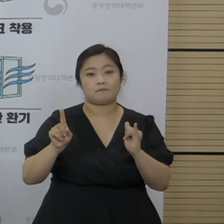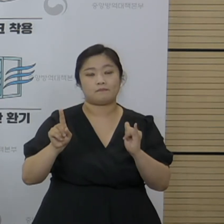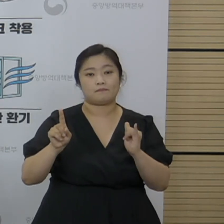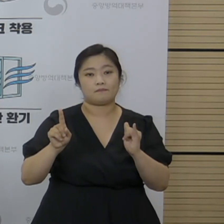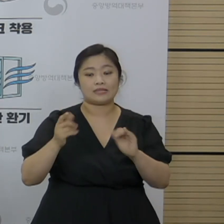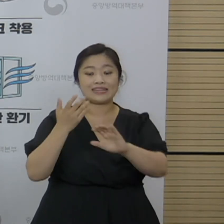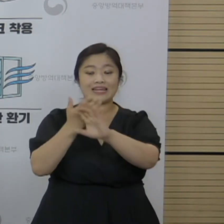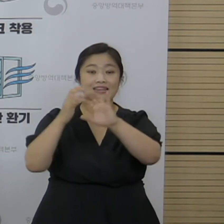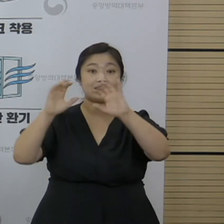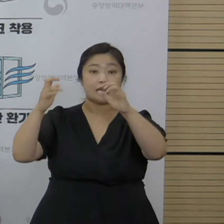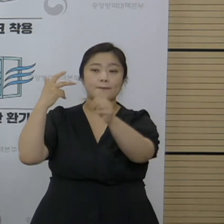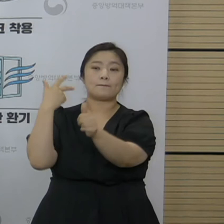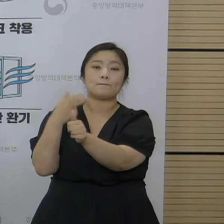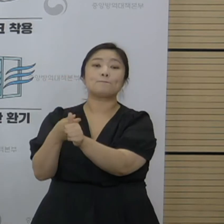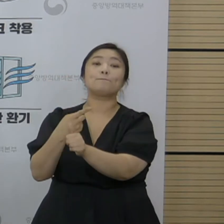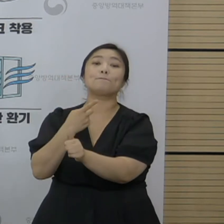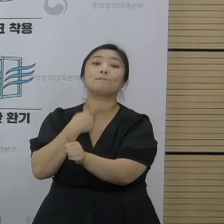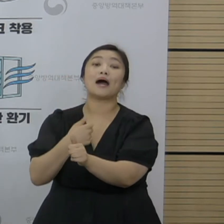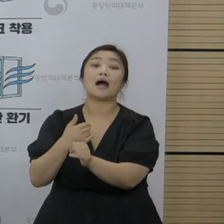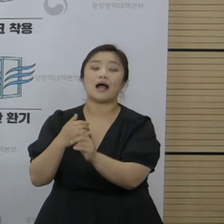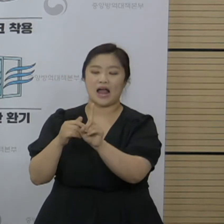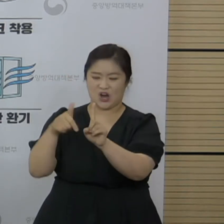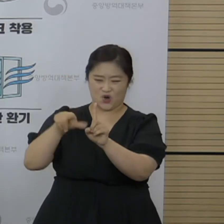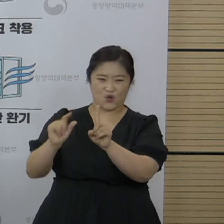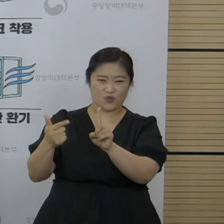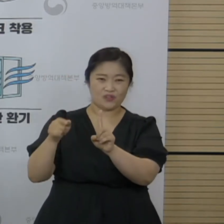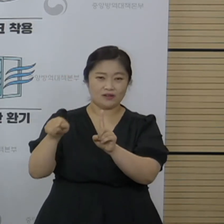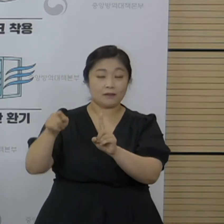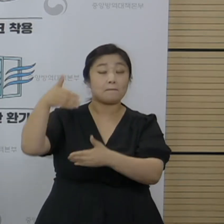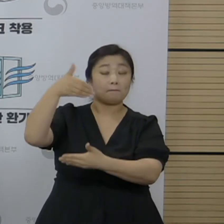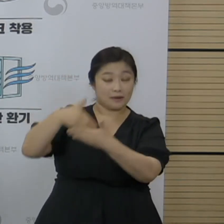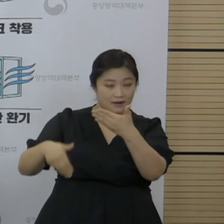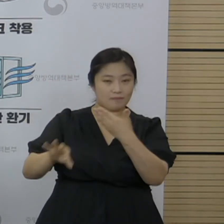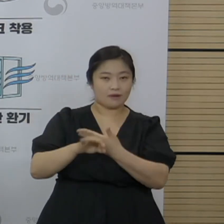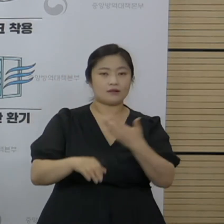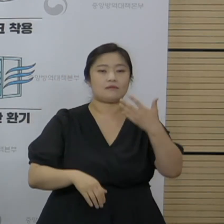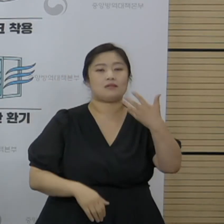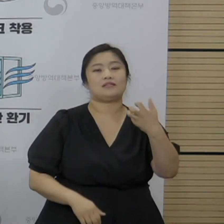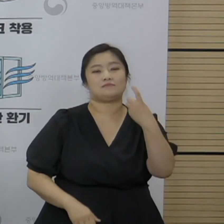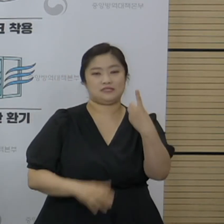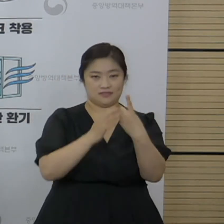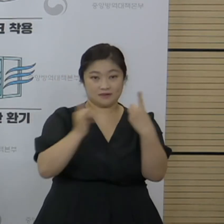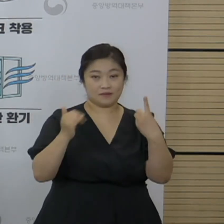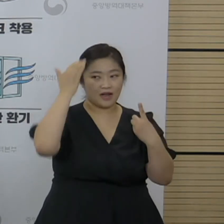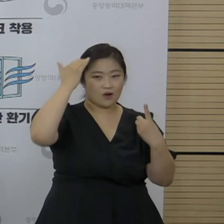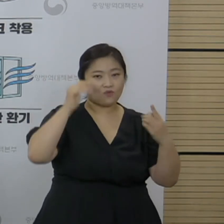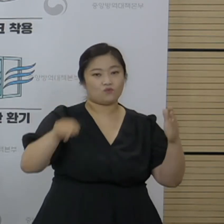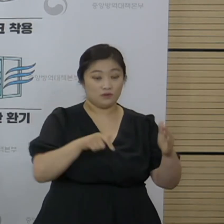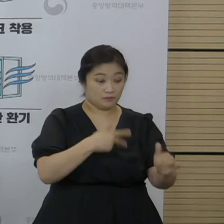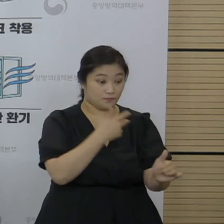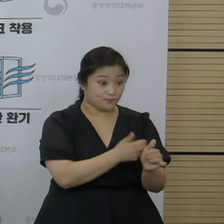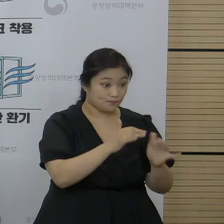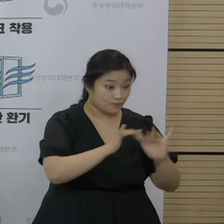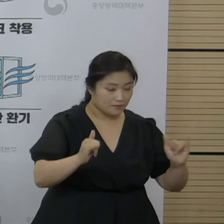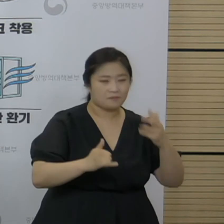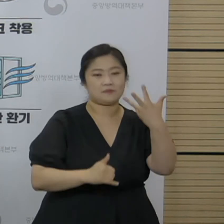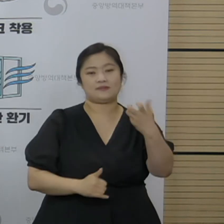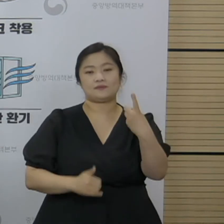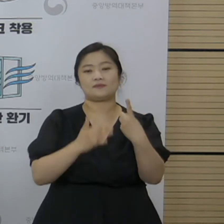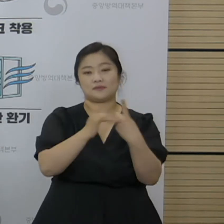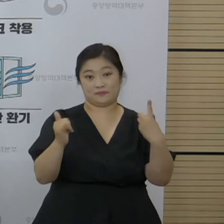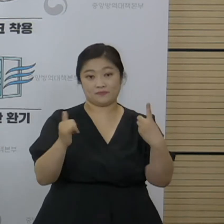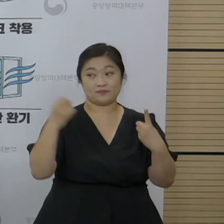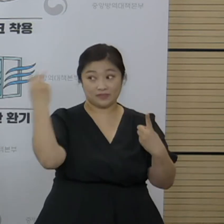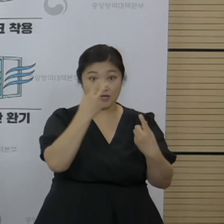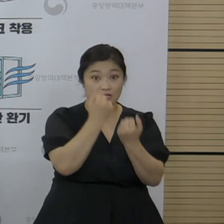국외에서 접종한 것이 있는데 그것을 빼면 81명입니다. 국내 접종자만 하면 81명 다시